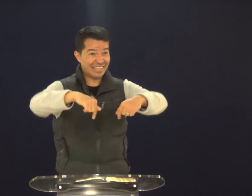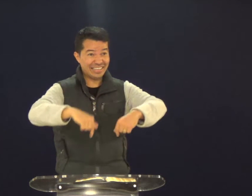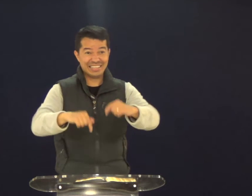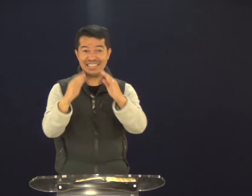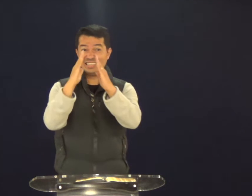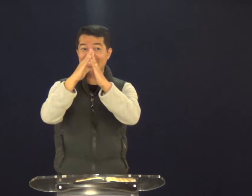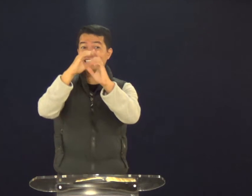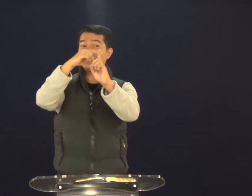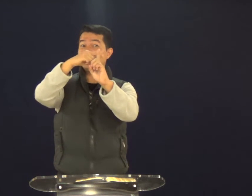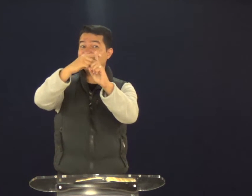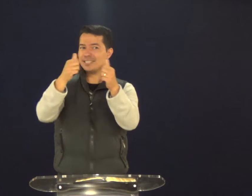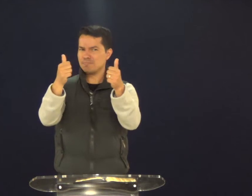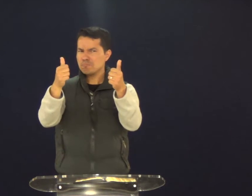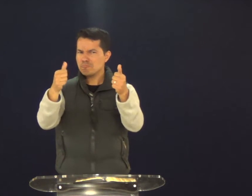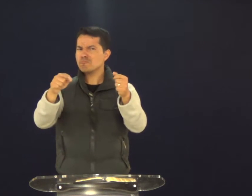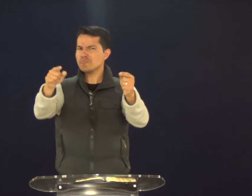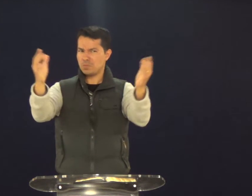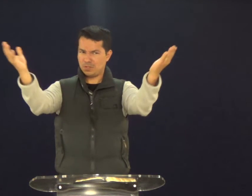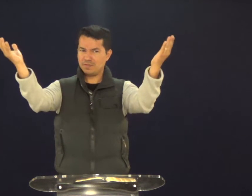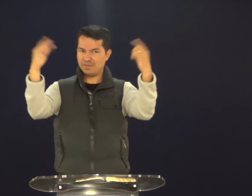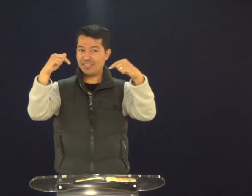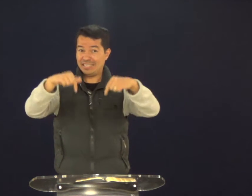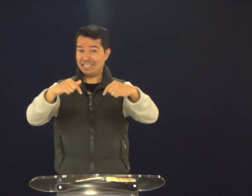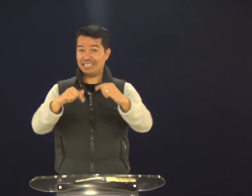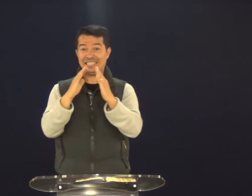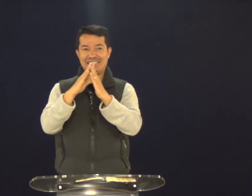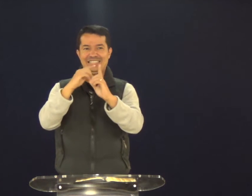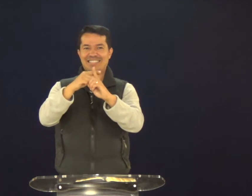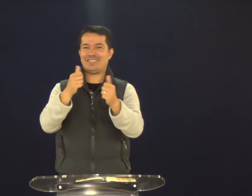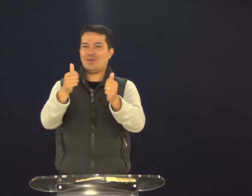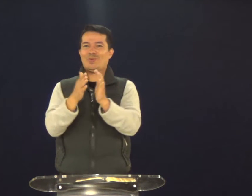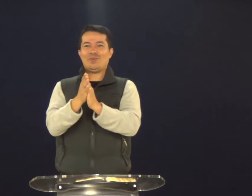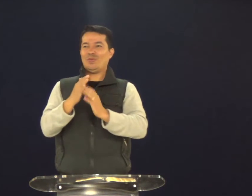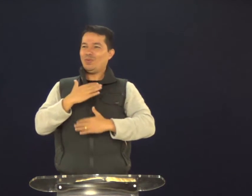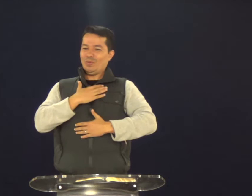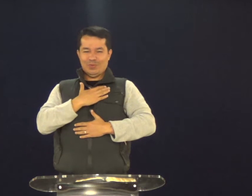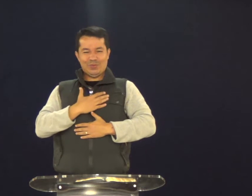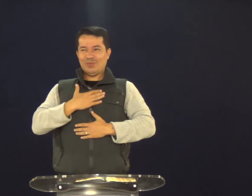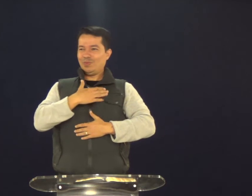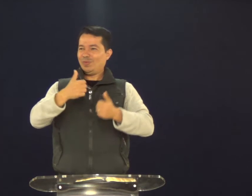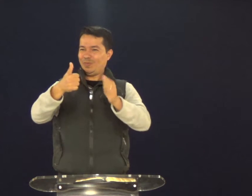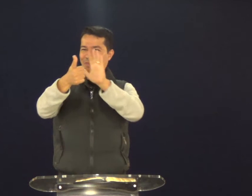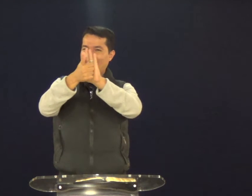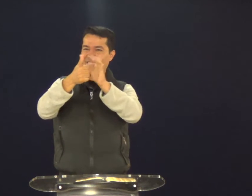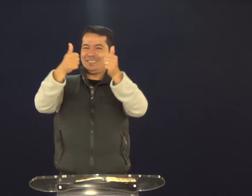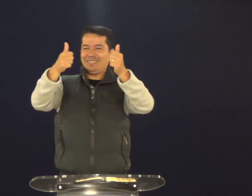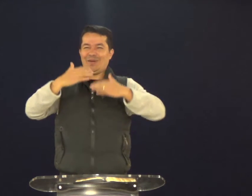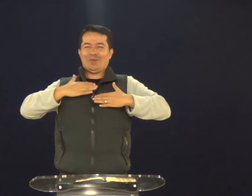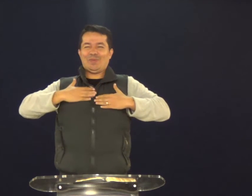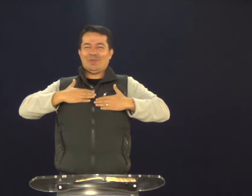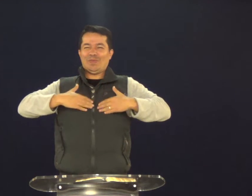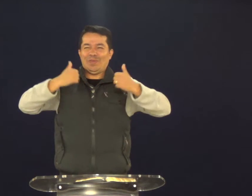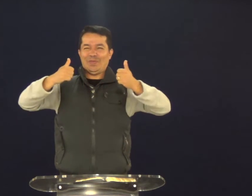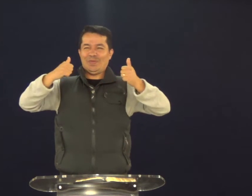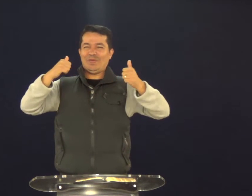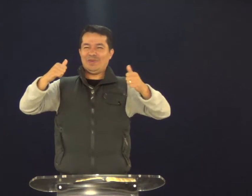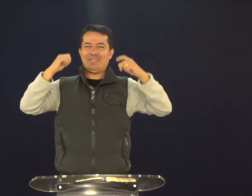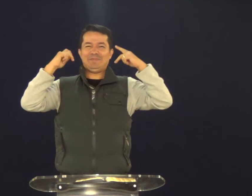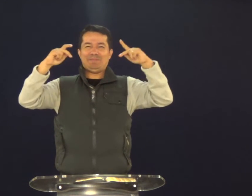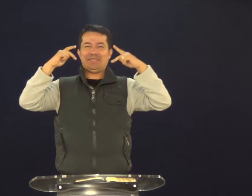às vezes, você chega aqui na igreja, está beleza, está bem, ufa, beleza, estou na PIB, vim aqui para